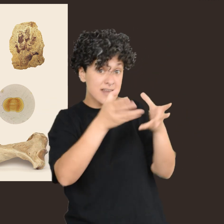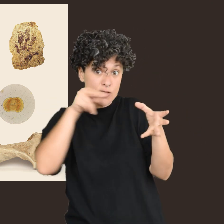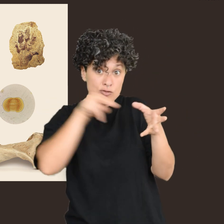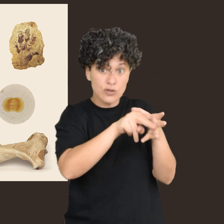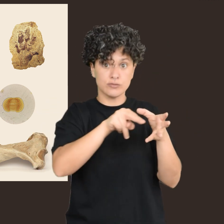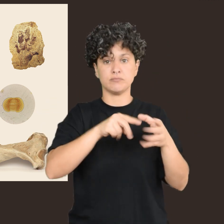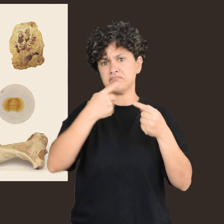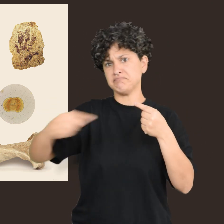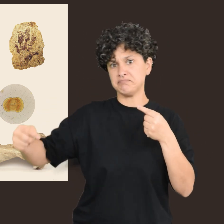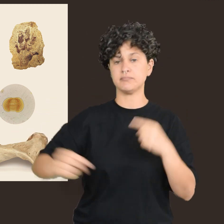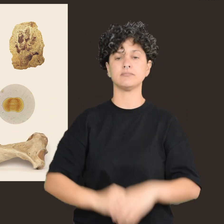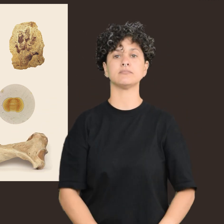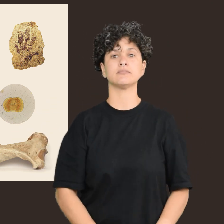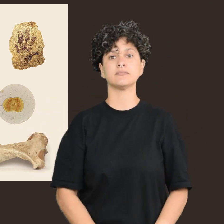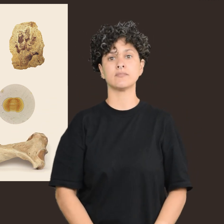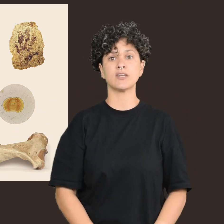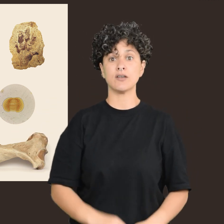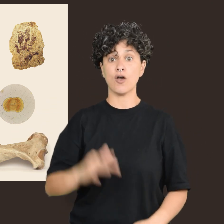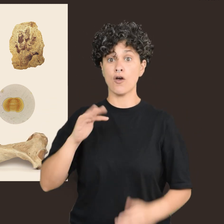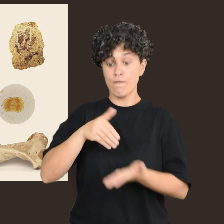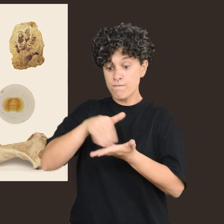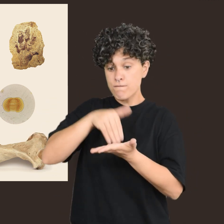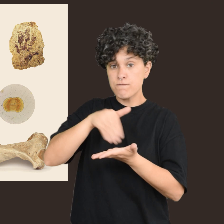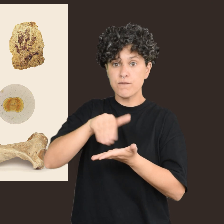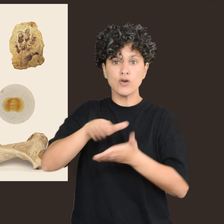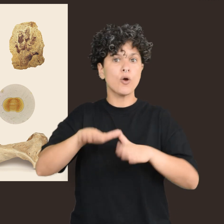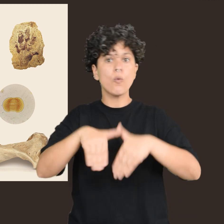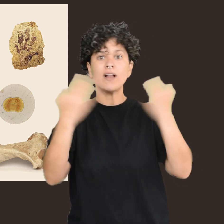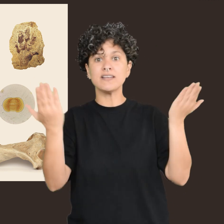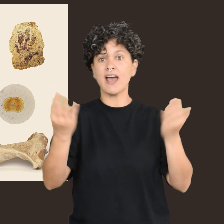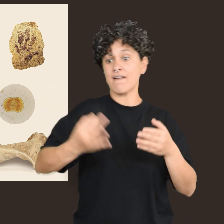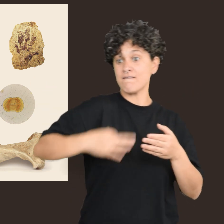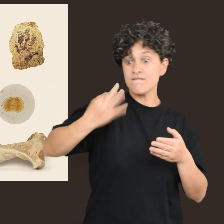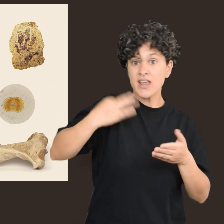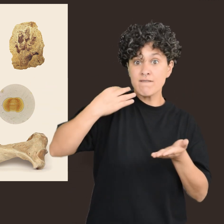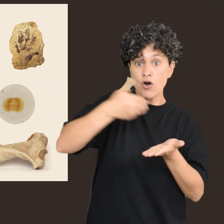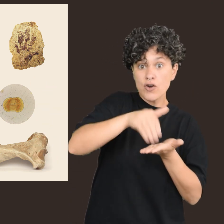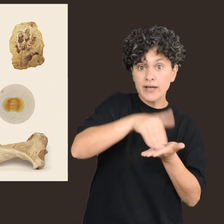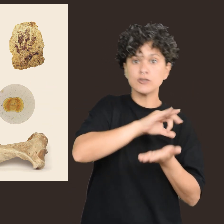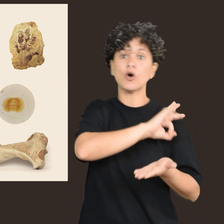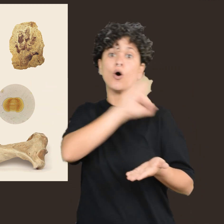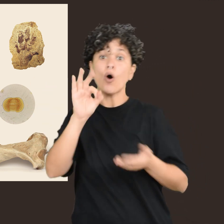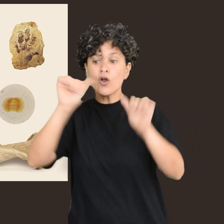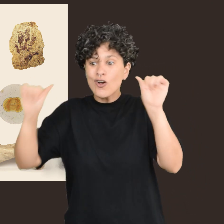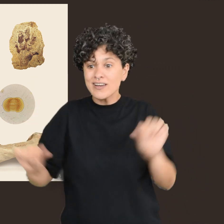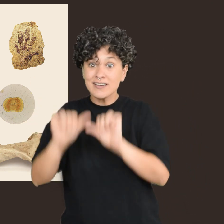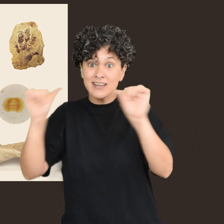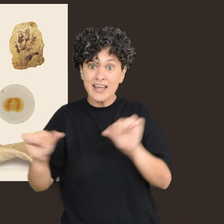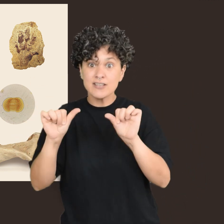En resumen, fósil es todo resto de un organismo vivo o de su actividad con una antigüedad mayor a 10.000 años.